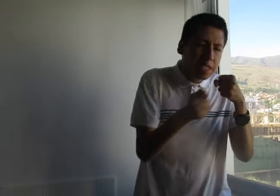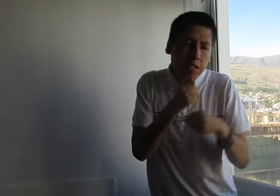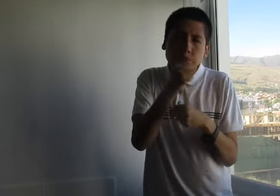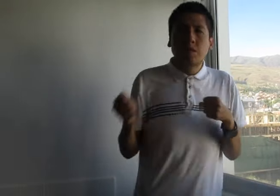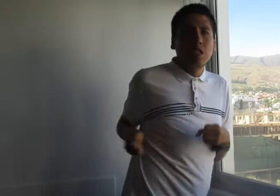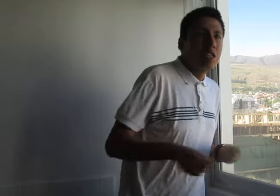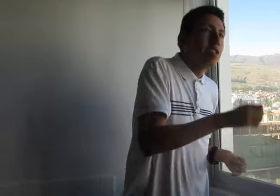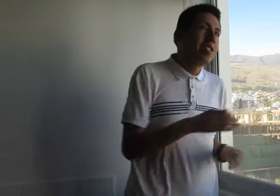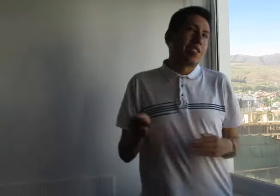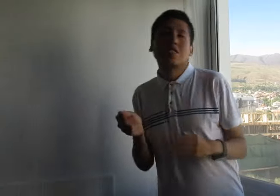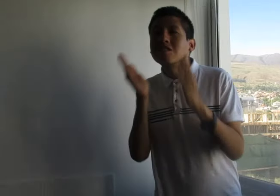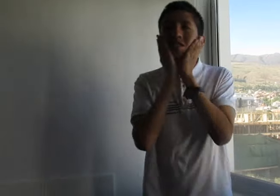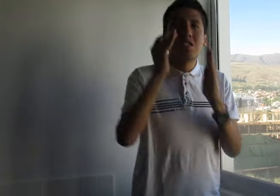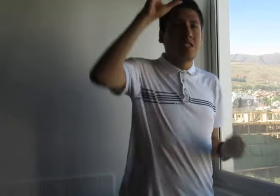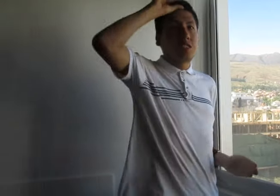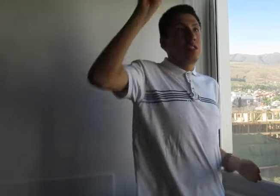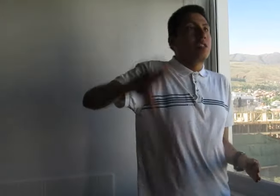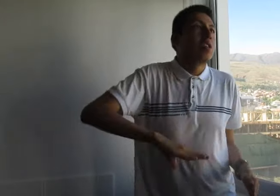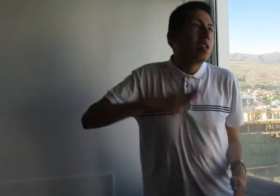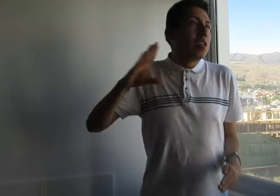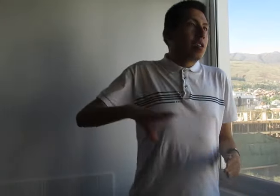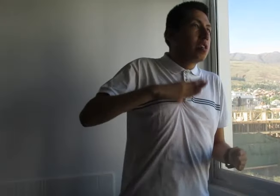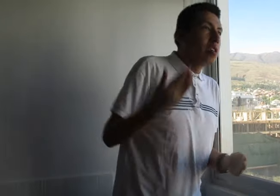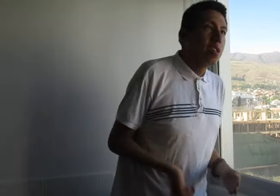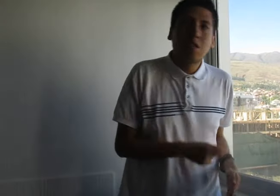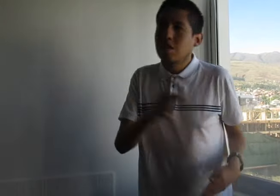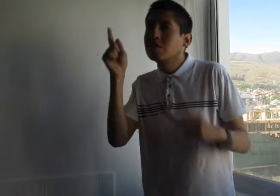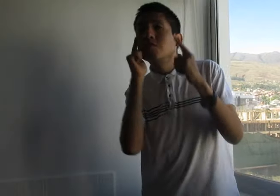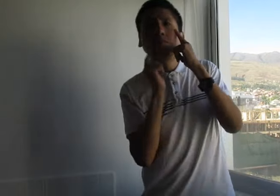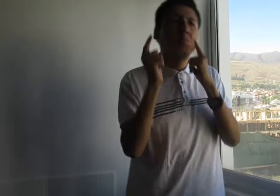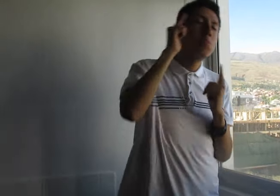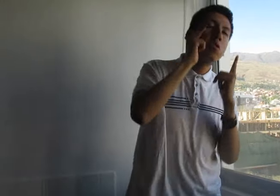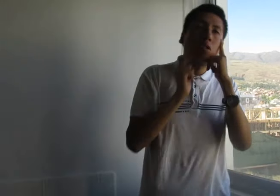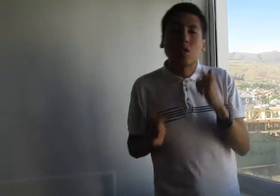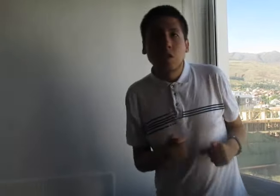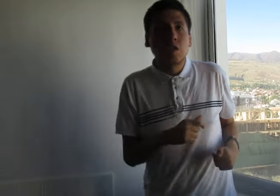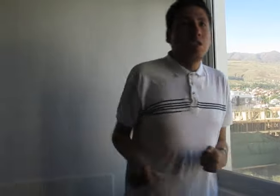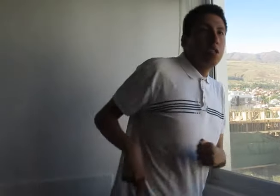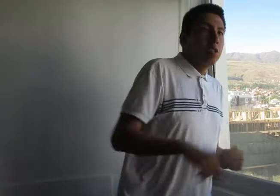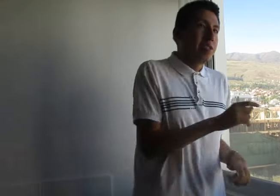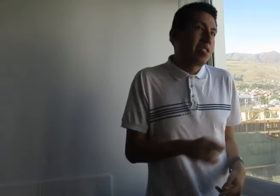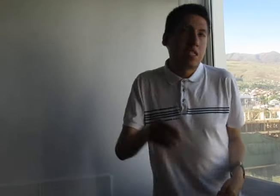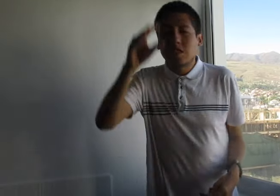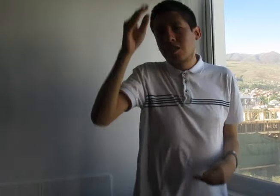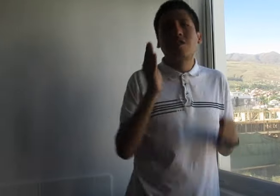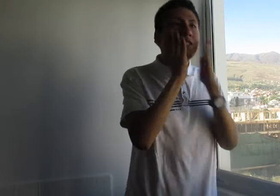te agradezco Señor también se lloro, te agradezco Señor